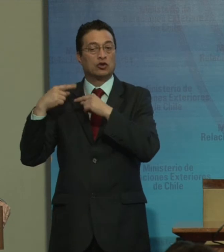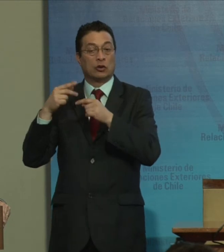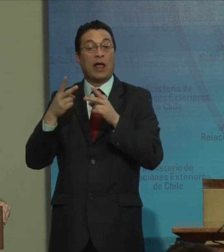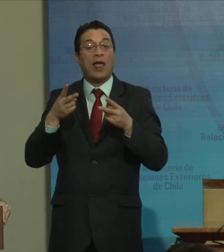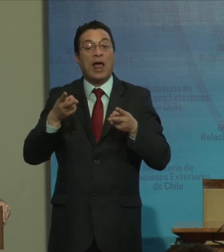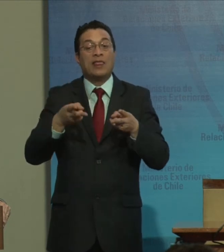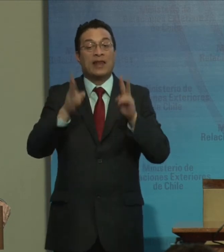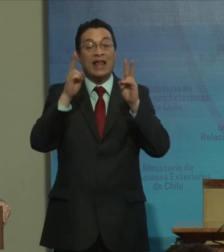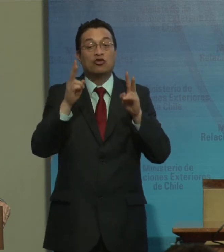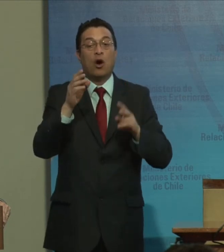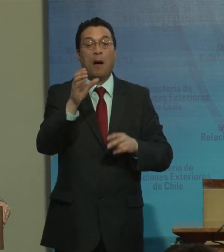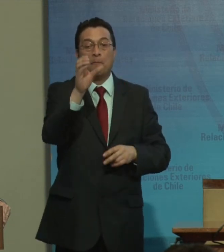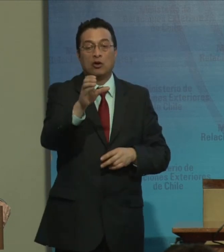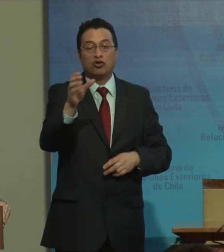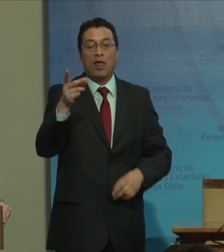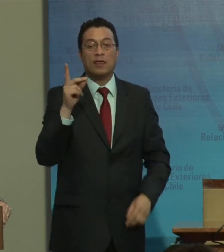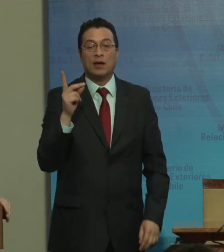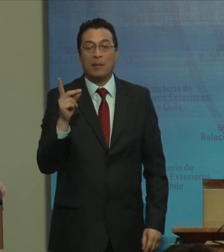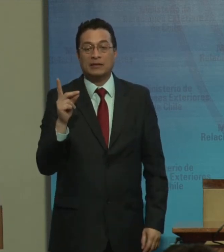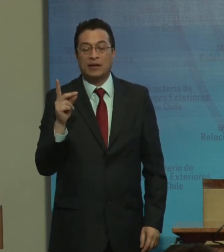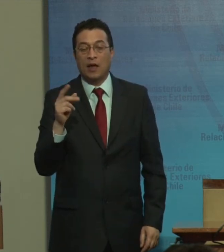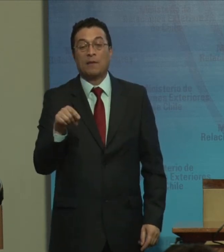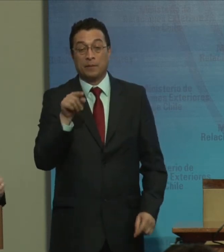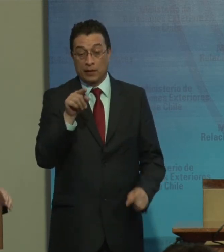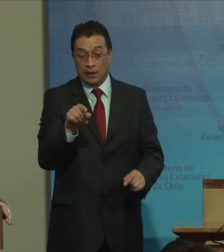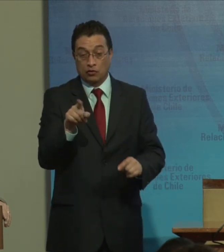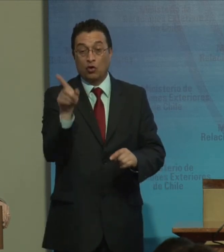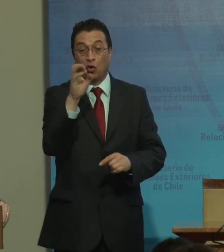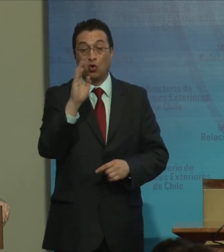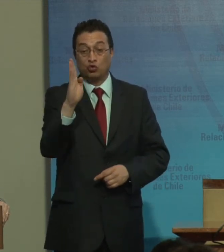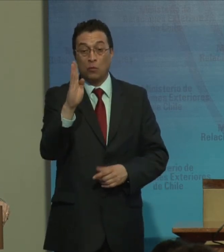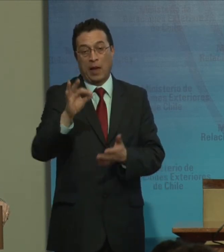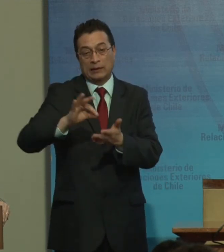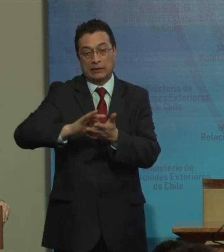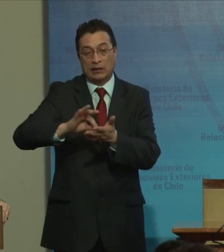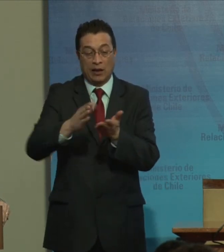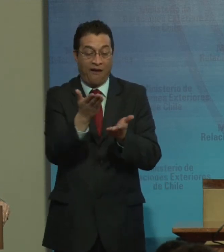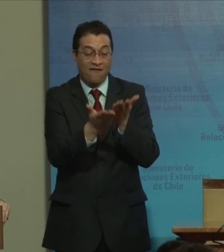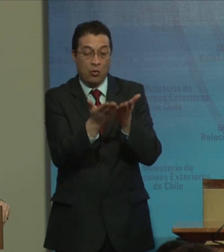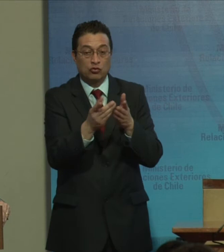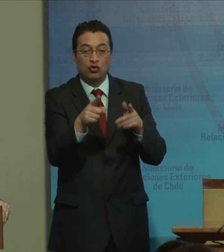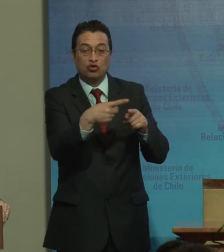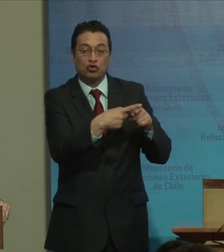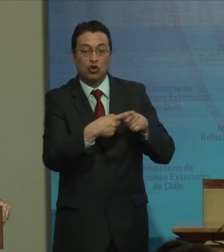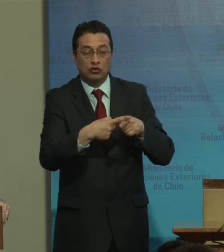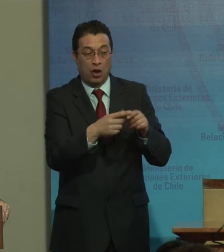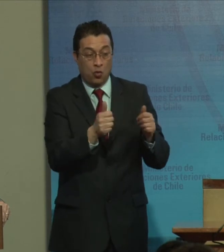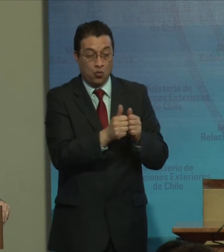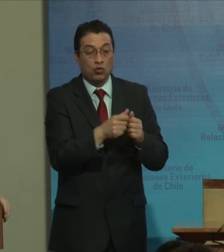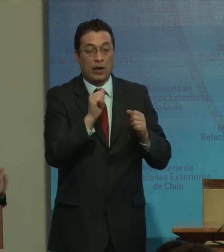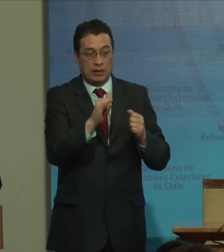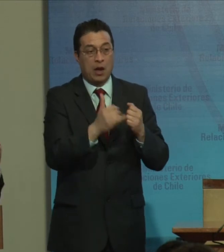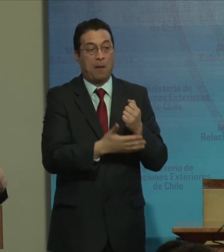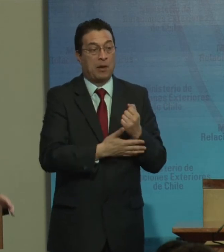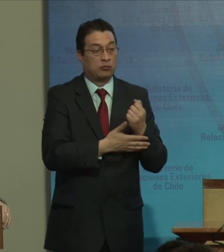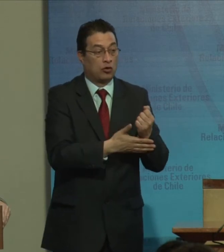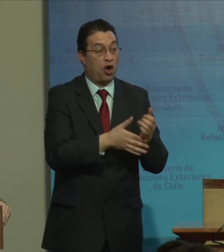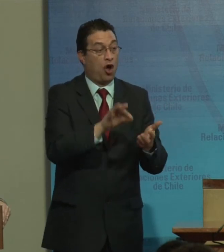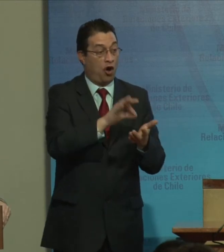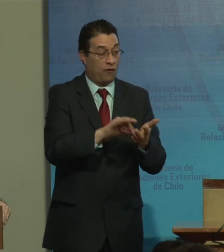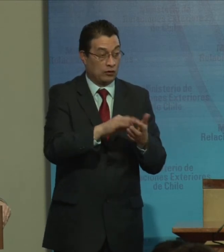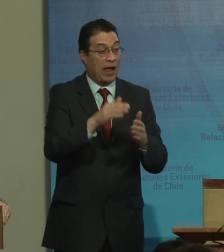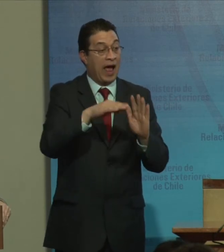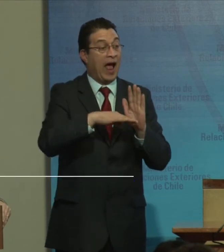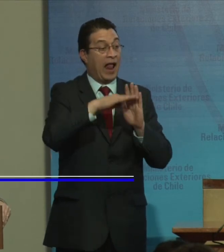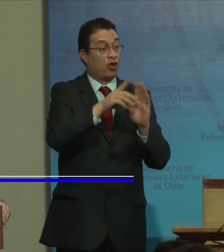derechos de personas con discapacidad. Y eso con la subsecretaria de Evaluación Social y vamos a pedir ayuda a la Oficina del Alto